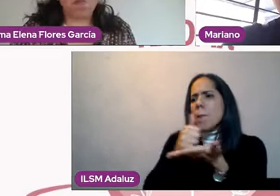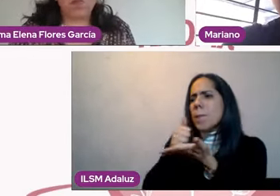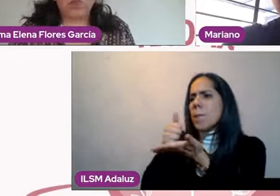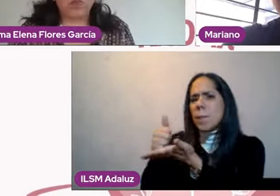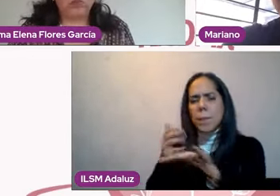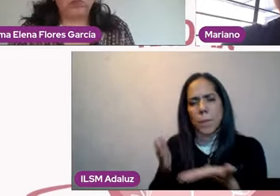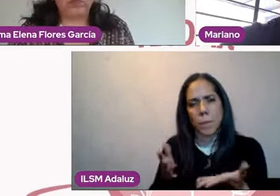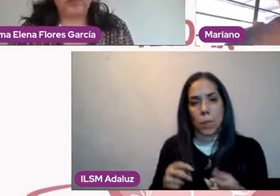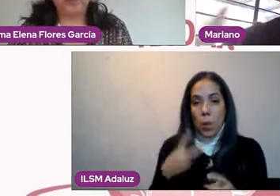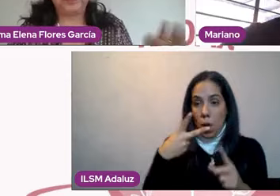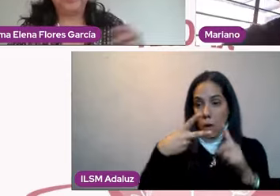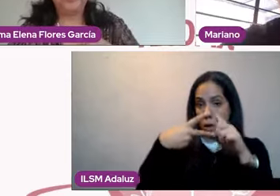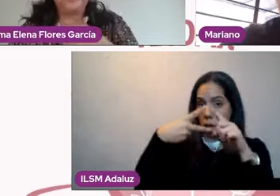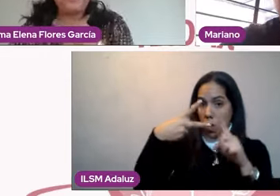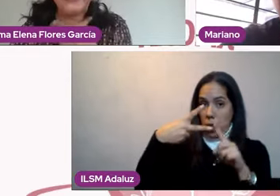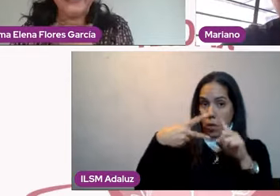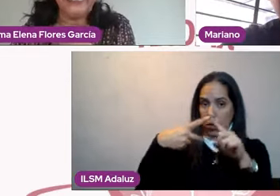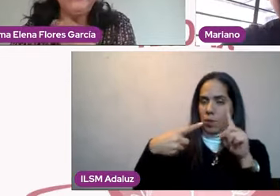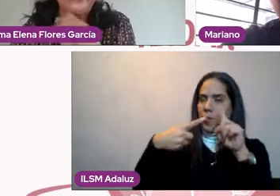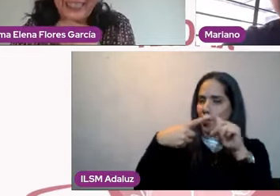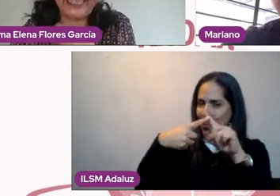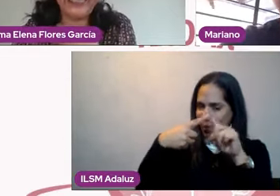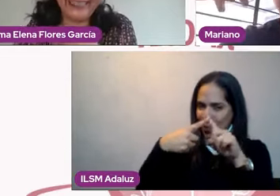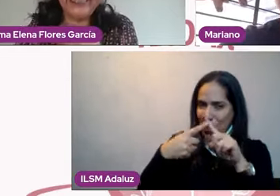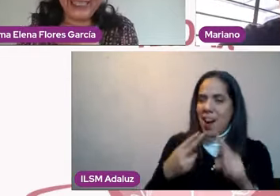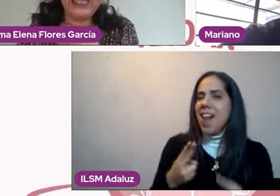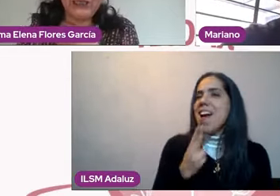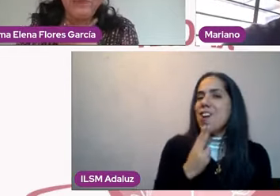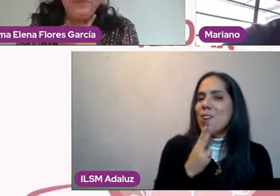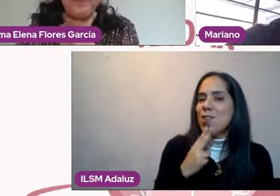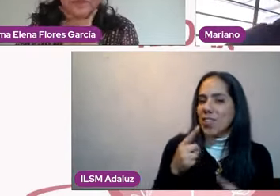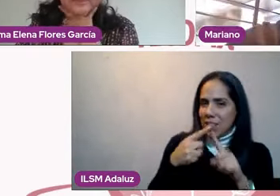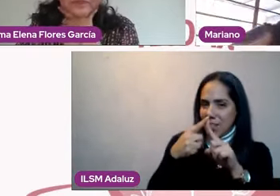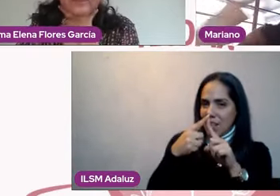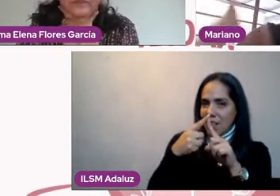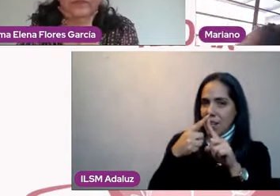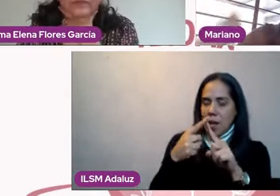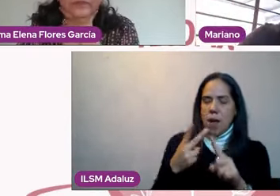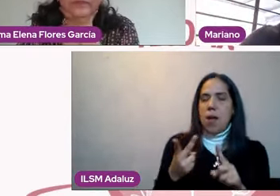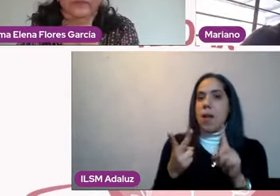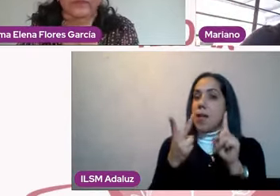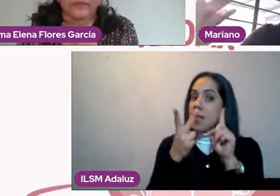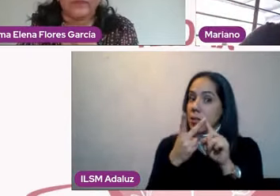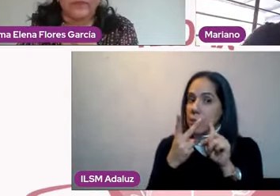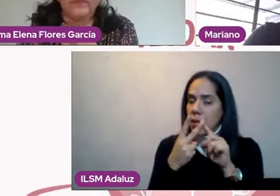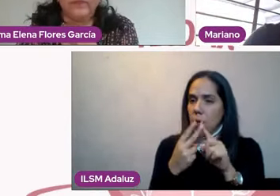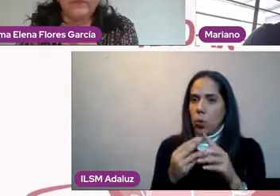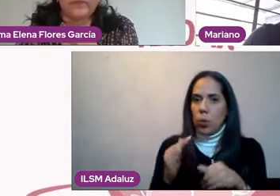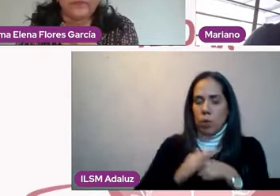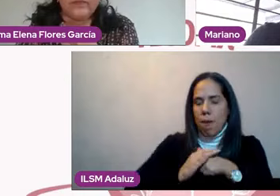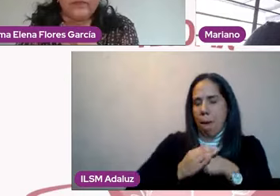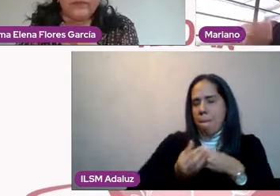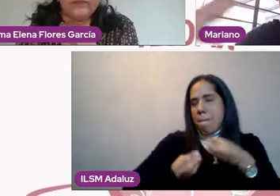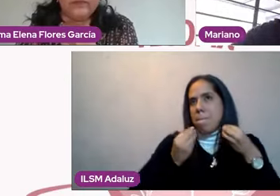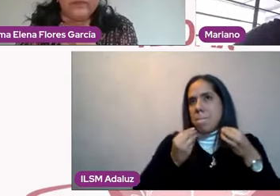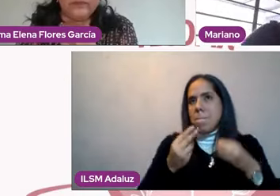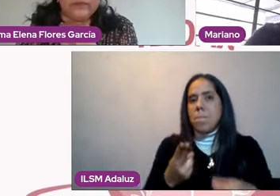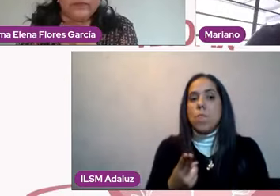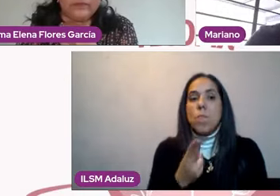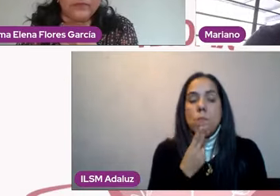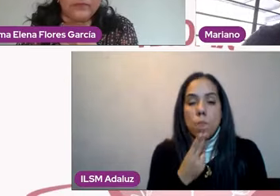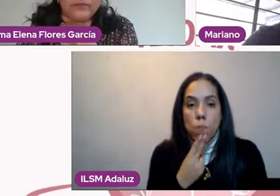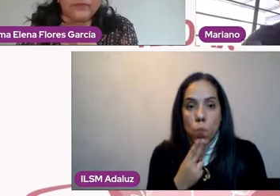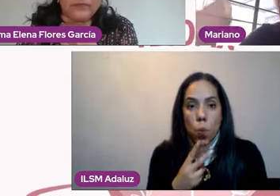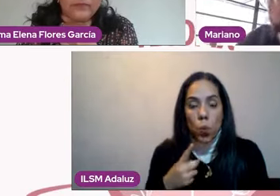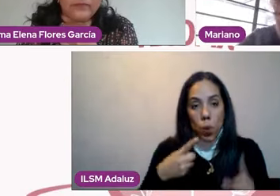útil y la increíblemente útil. La útil es hablar, ¿no? Y es nuevamente poner a los hijos en la